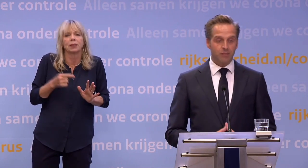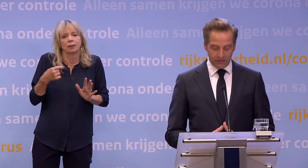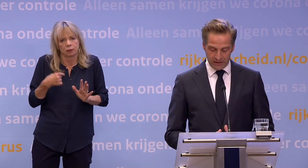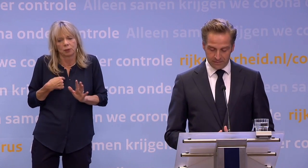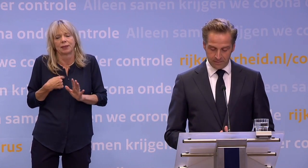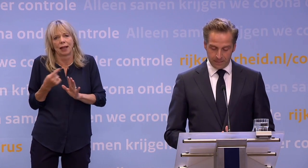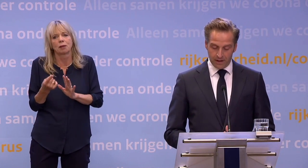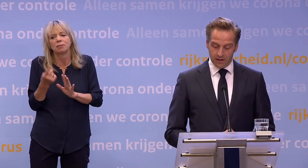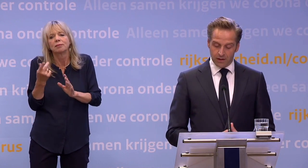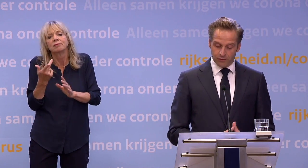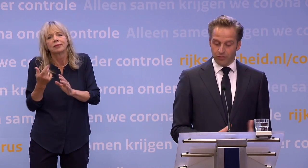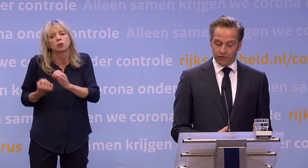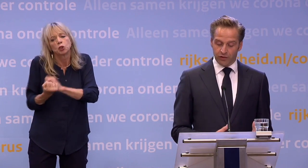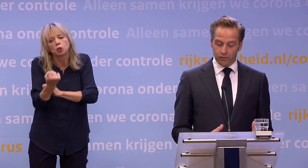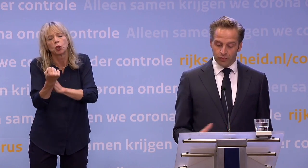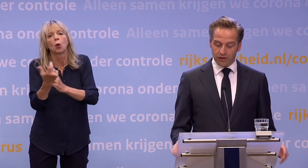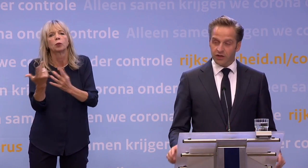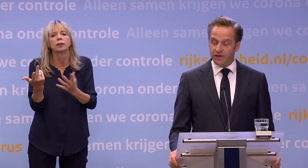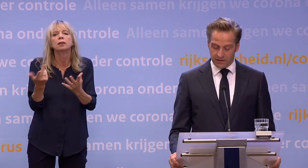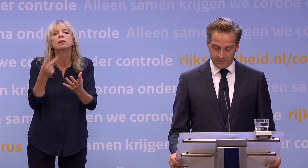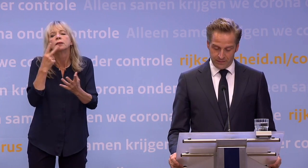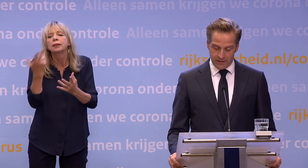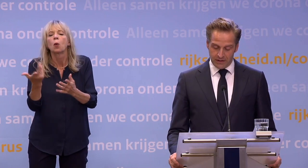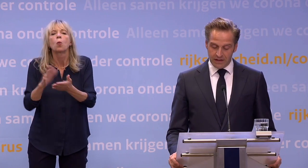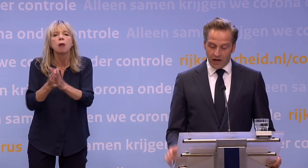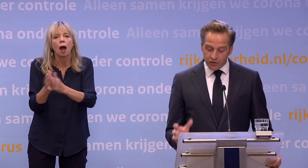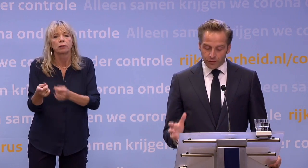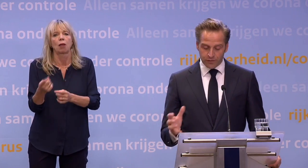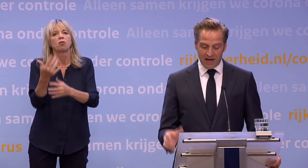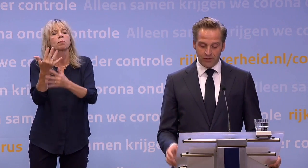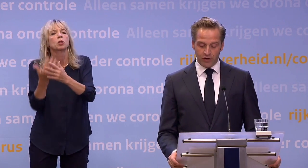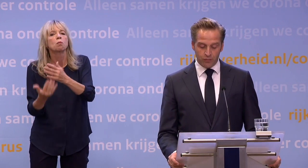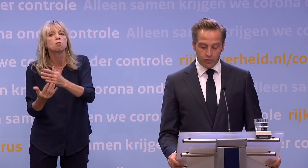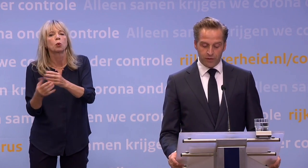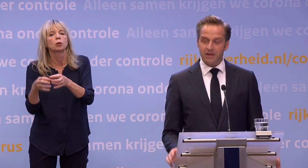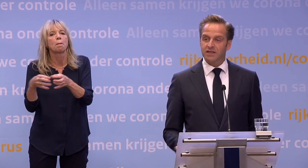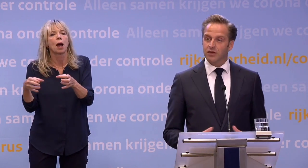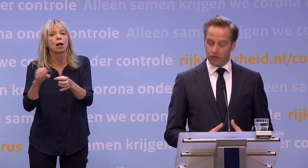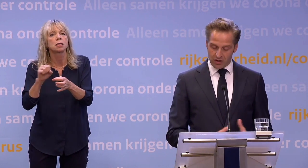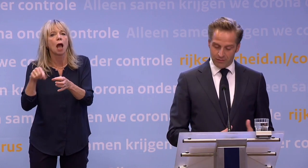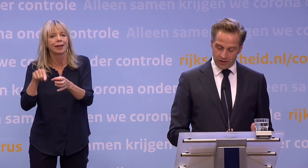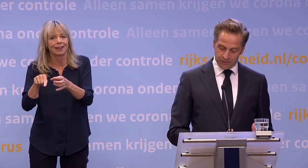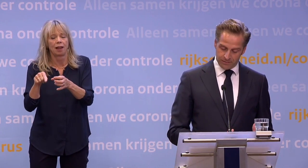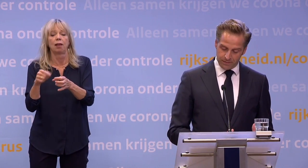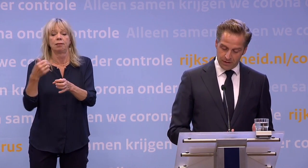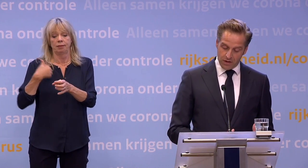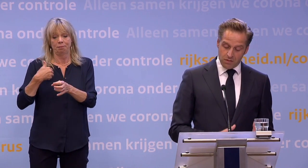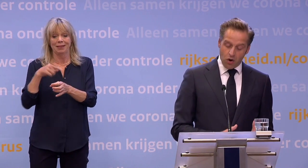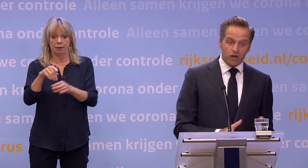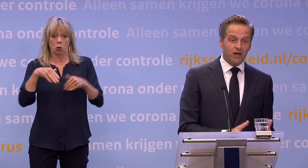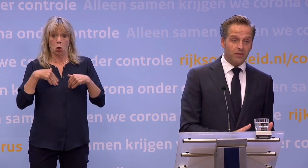naar een behandeling. Bijvoorbeeld bloedbank Sanguine. Die antistoffen verzamelt uit het bloed van mensen die corona hebben gehad.